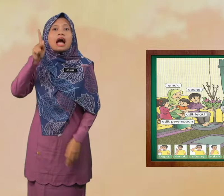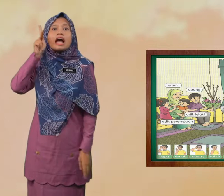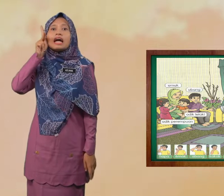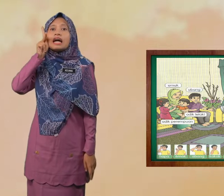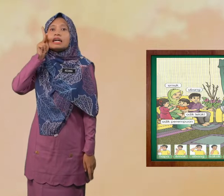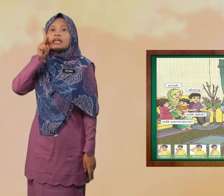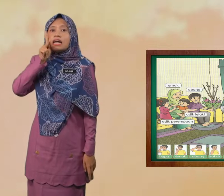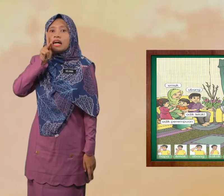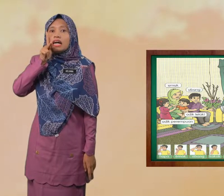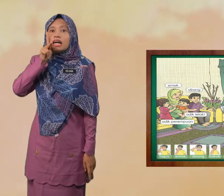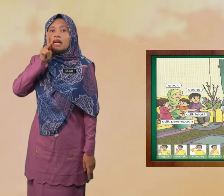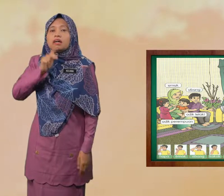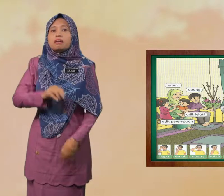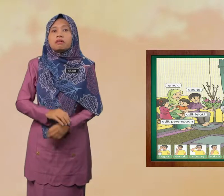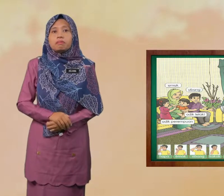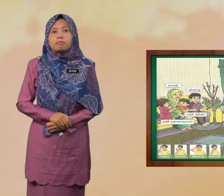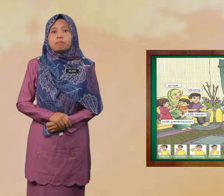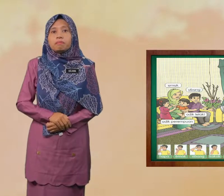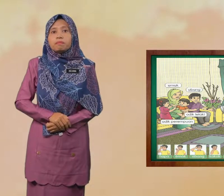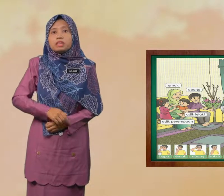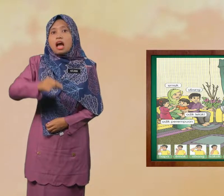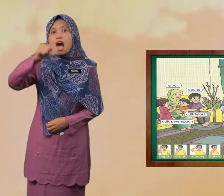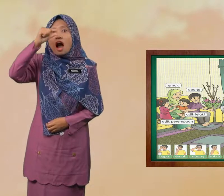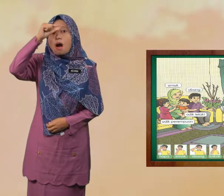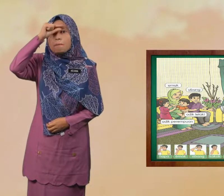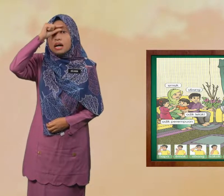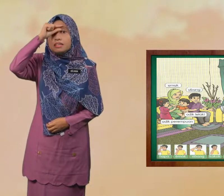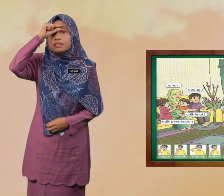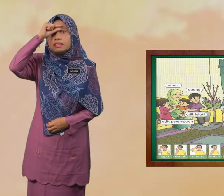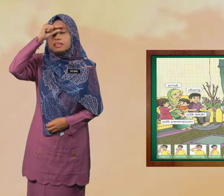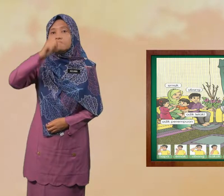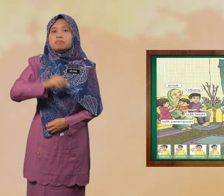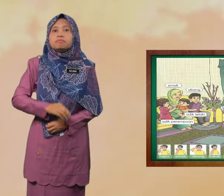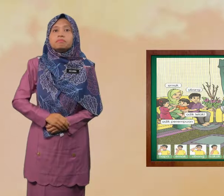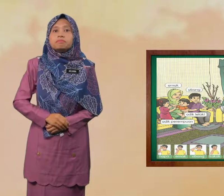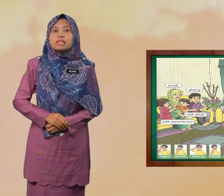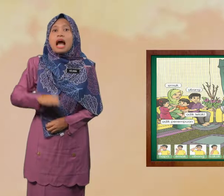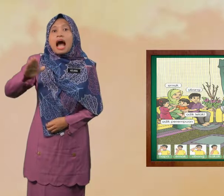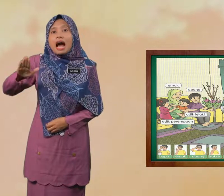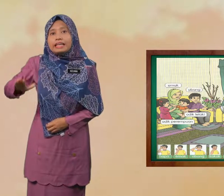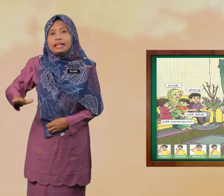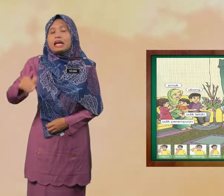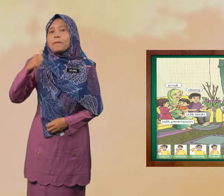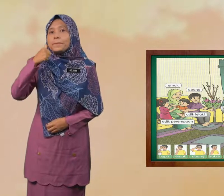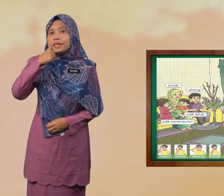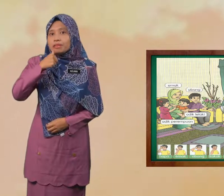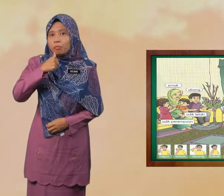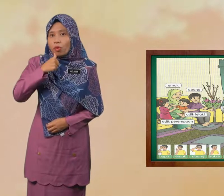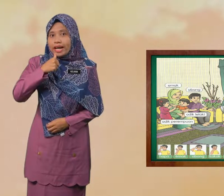Kakak Abang Adik perempuan